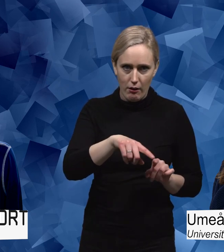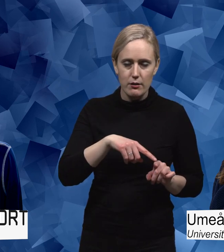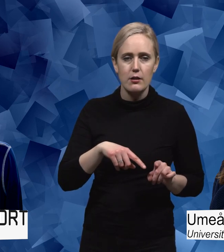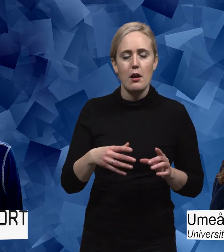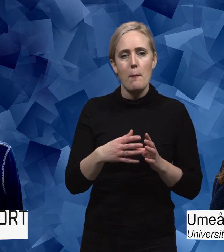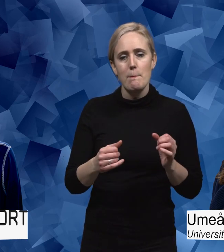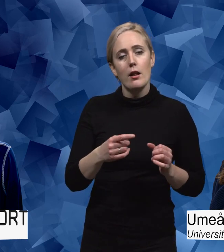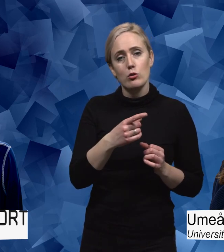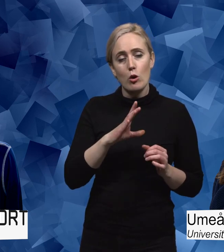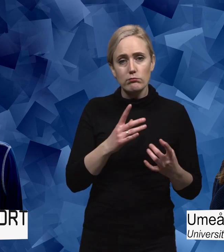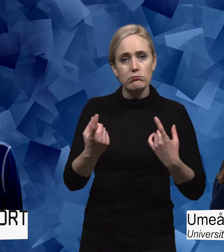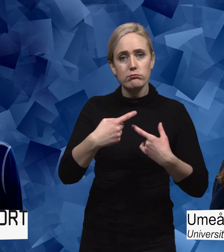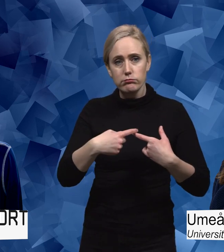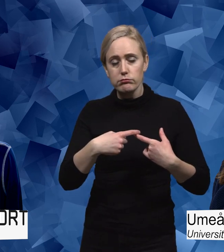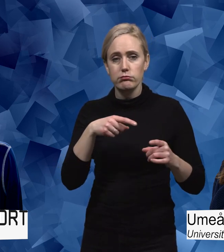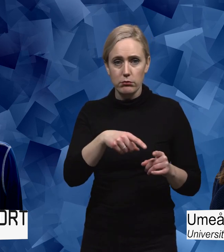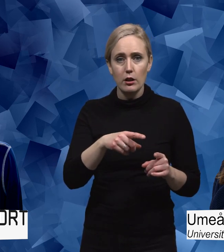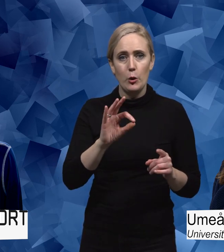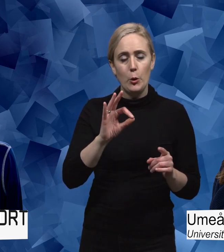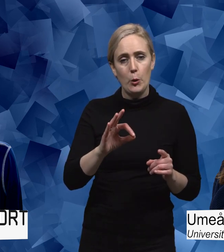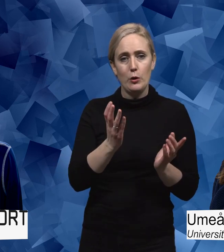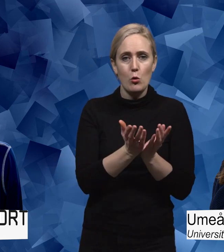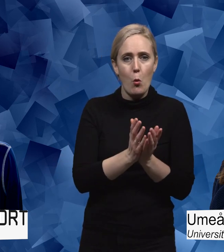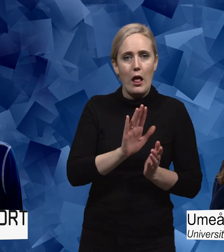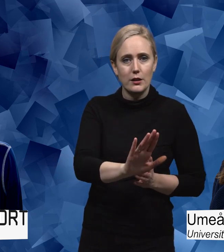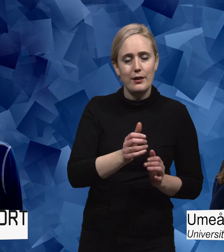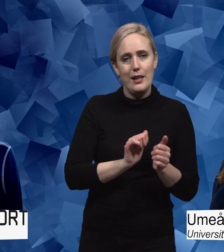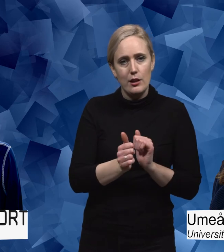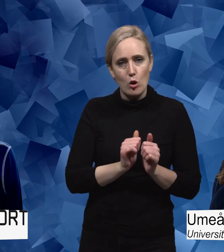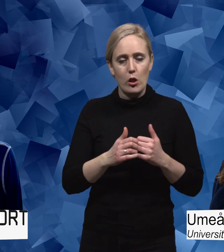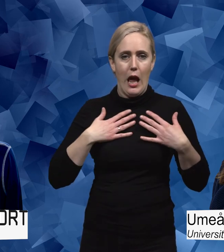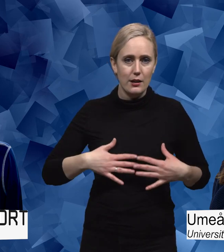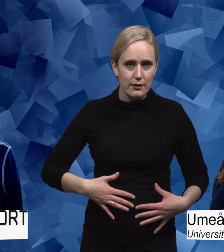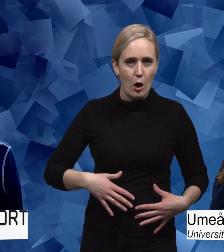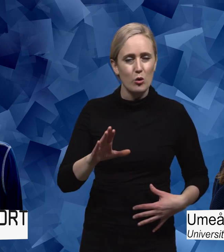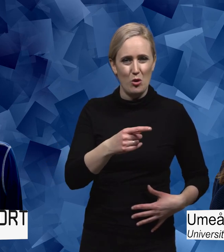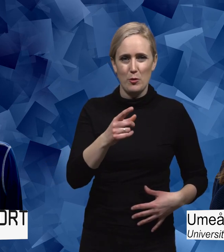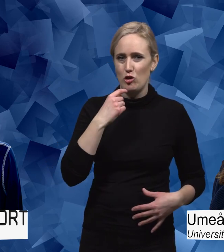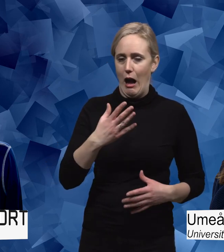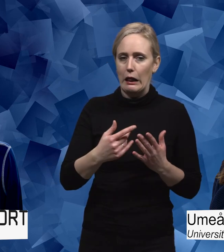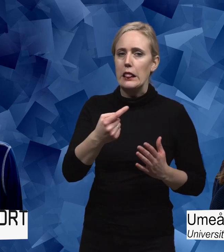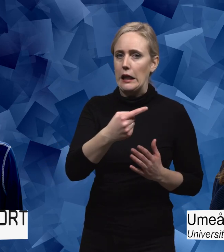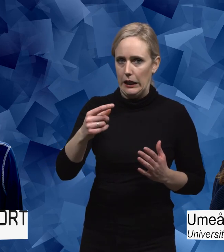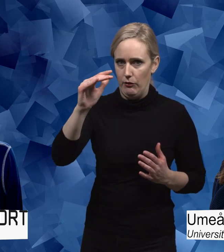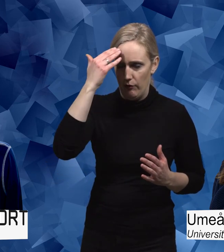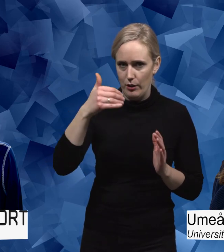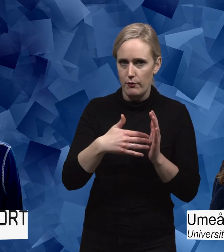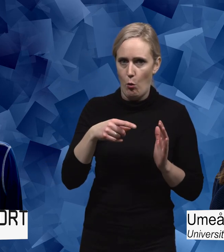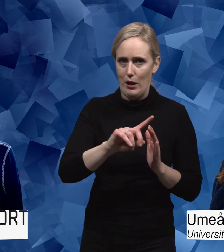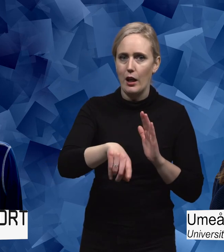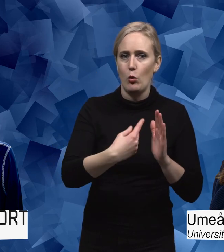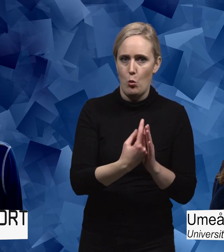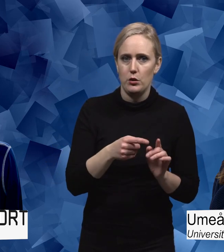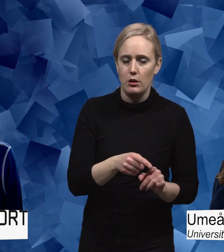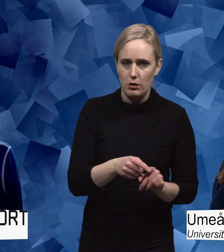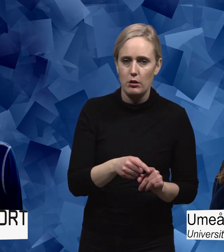sina erfarenheter av skolidrotten eller lämnet idrott och hälsa där de hade ganska negativa erfarenheter. av